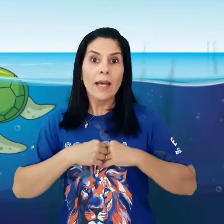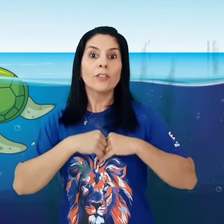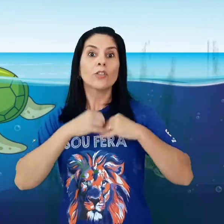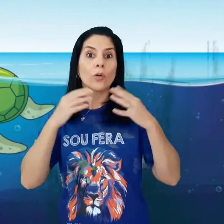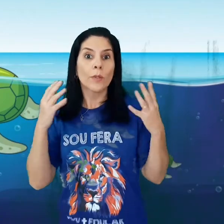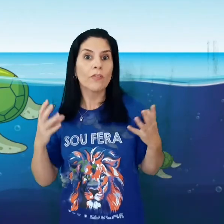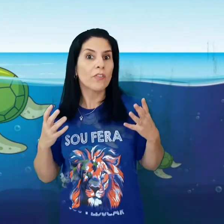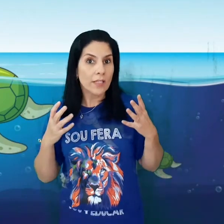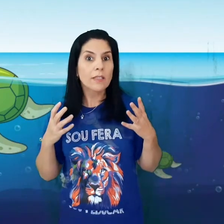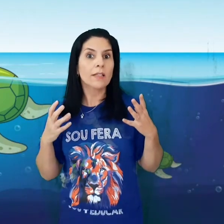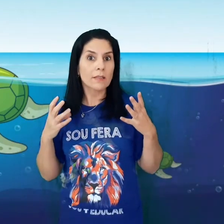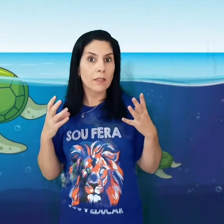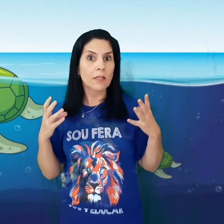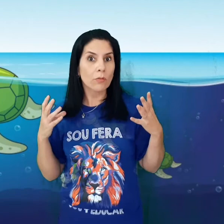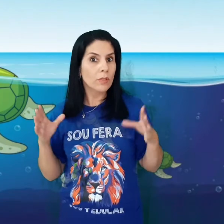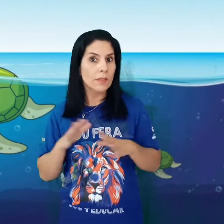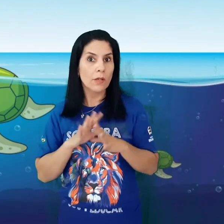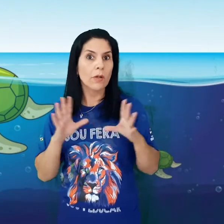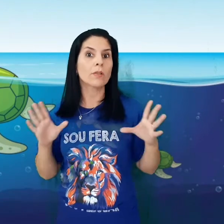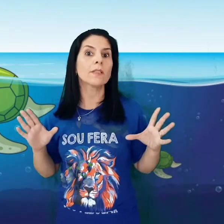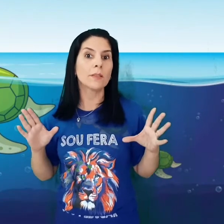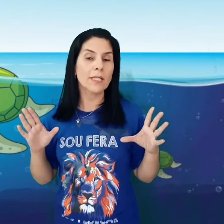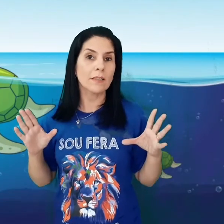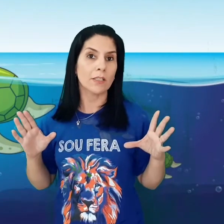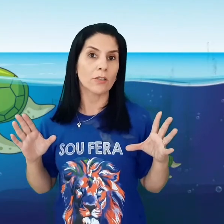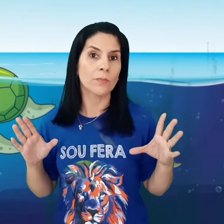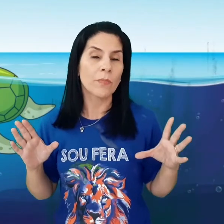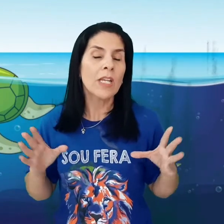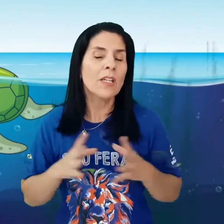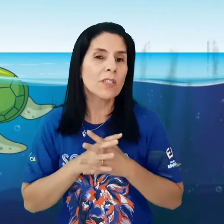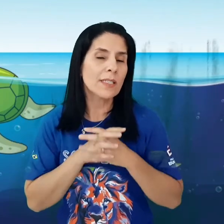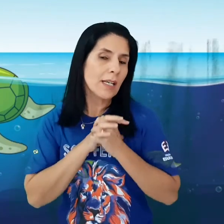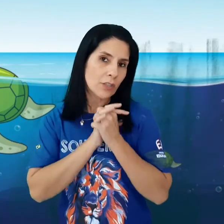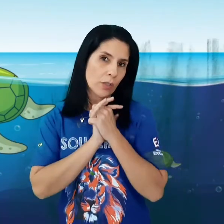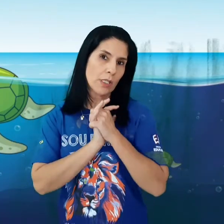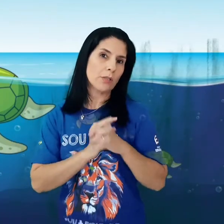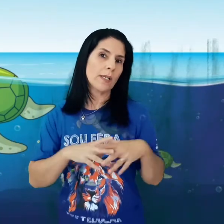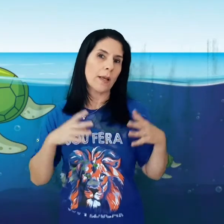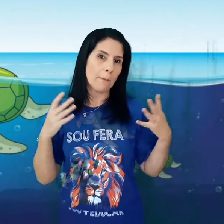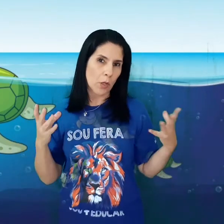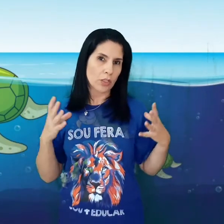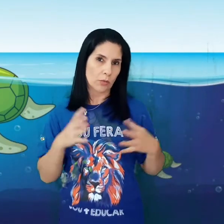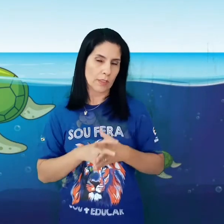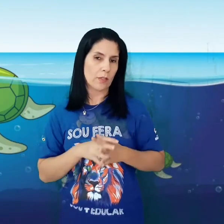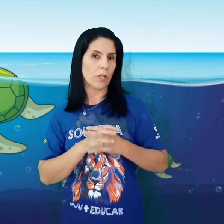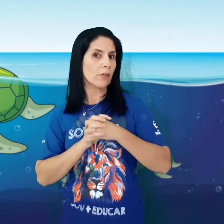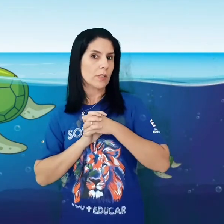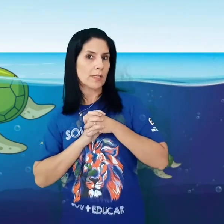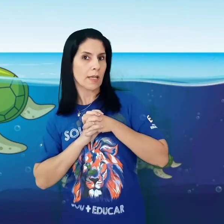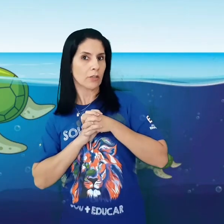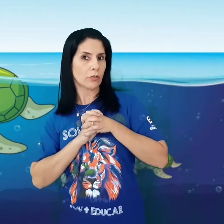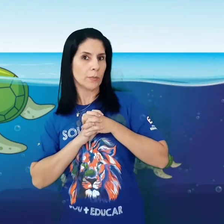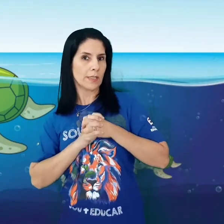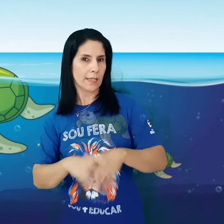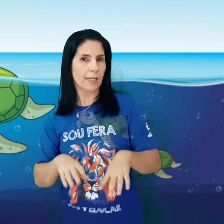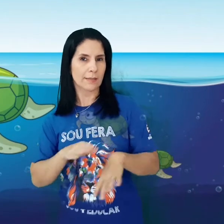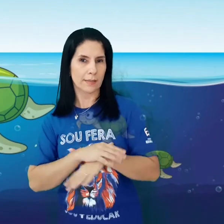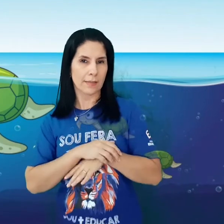sobrevivência dessas tartarugas e não acontecer mais isso. E vocês acham que isso ainda pode acontecer? O que vocês acham, Turminha? Será que essas